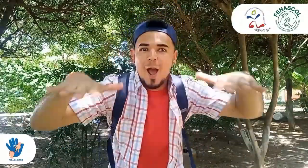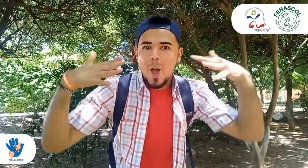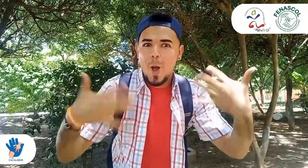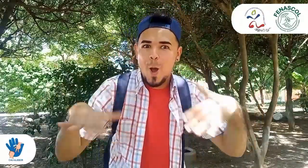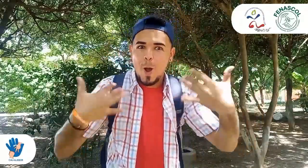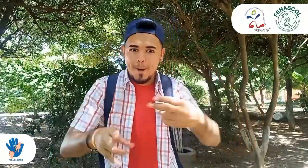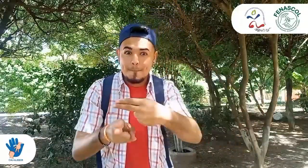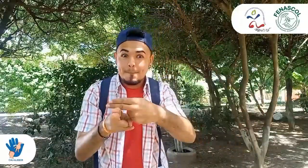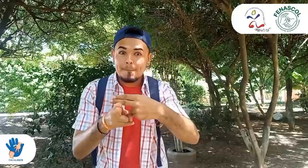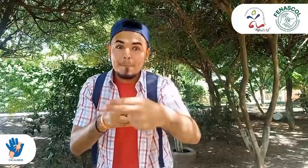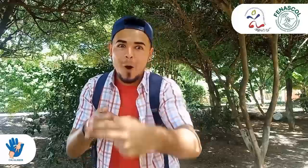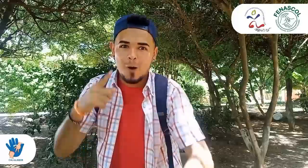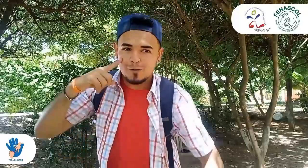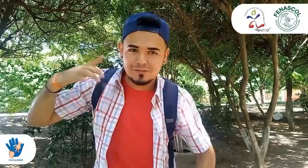¡Miren lo que va a ocurrir pronto!